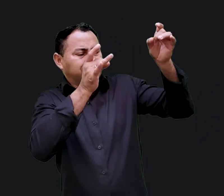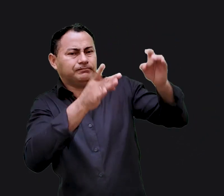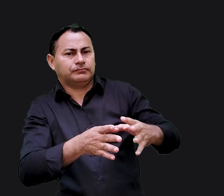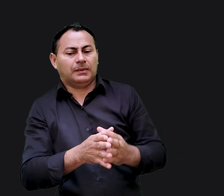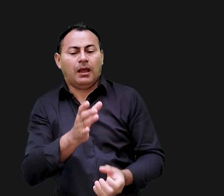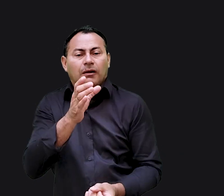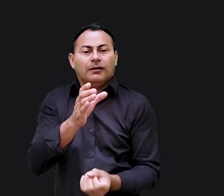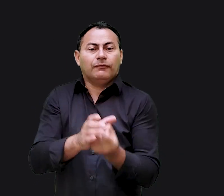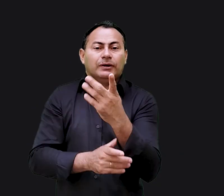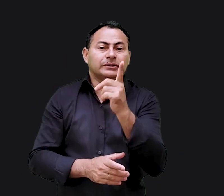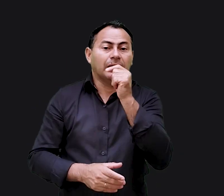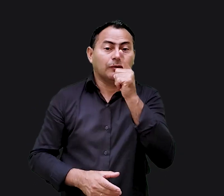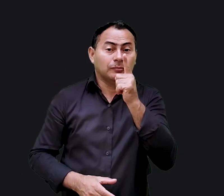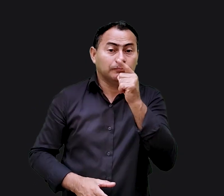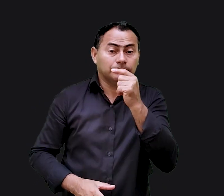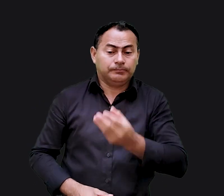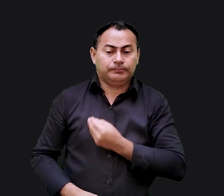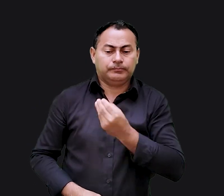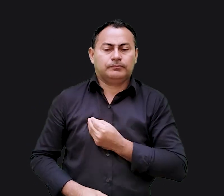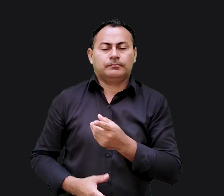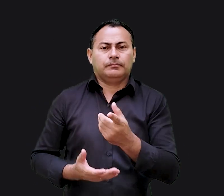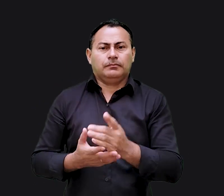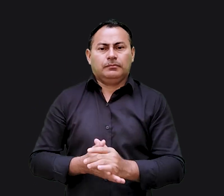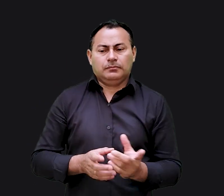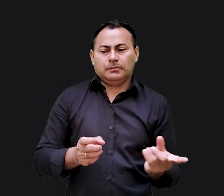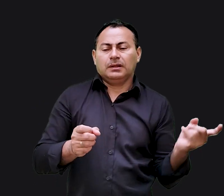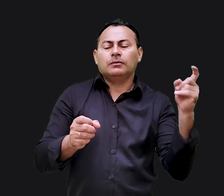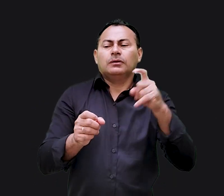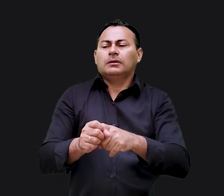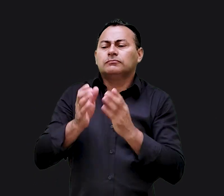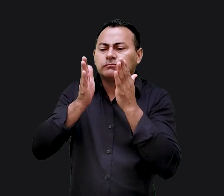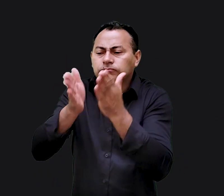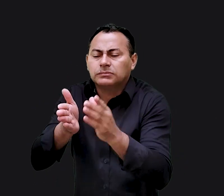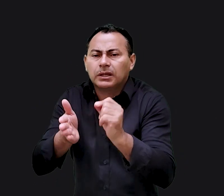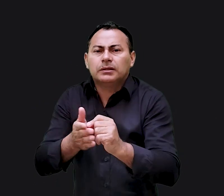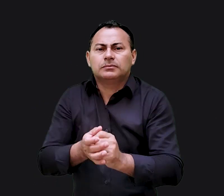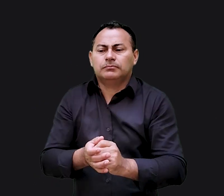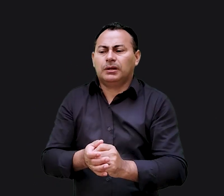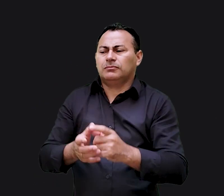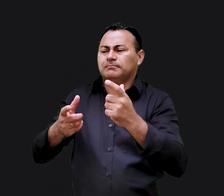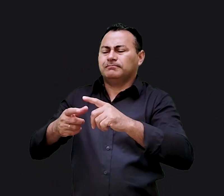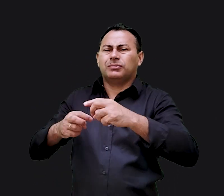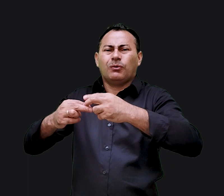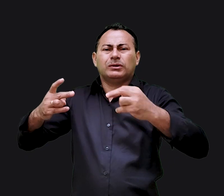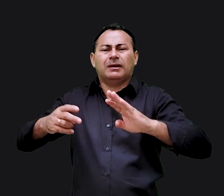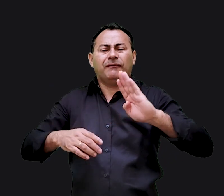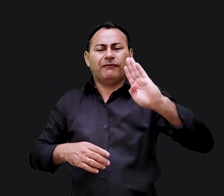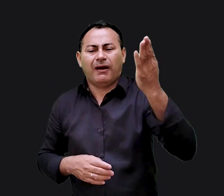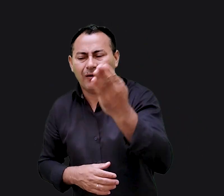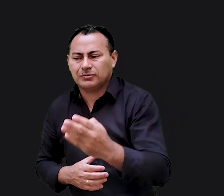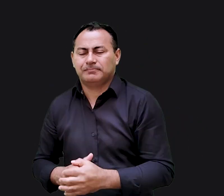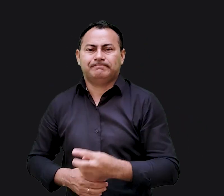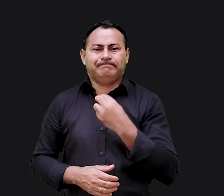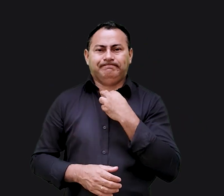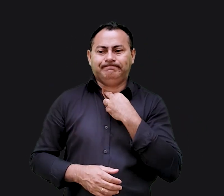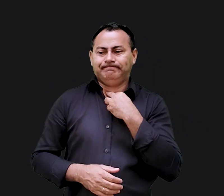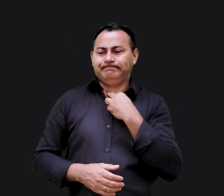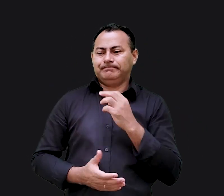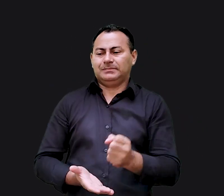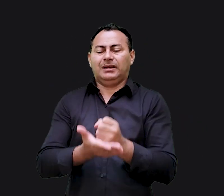a fonte de água viva para que eles se voltaram cisternas cisternas quebradas que não podem